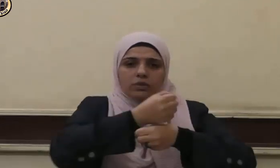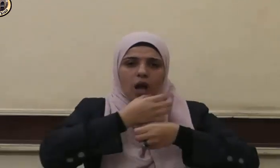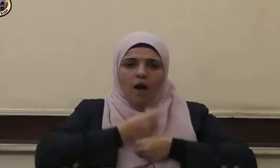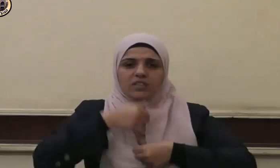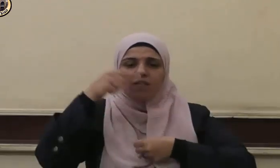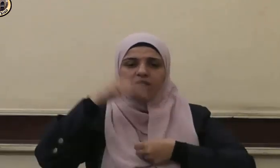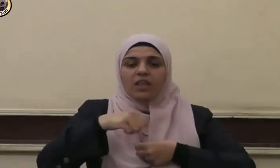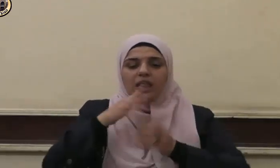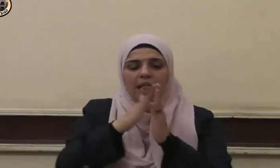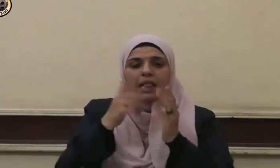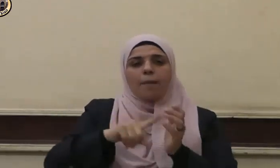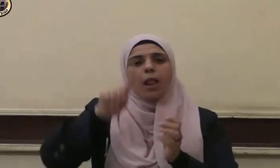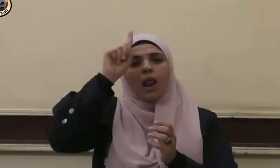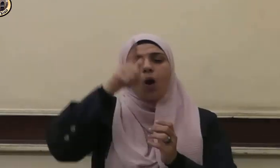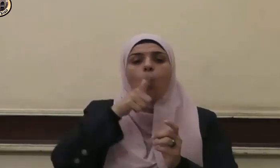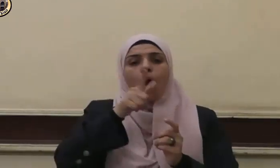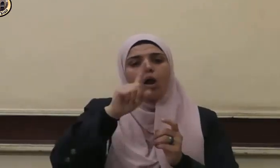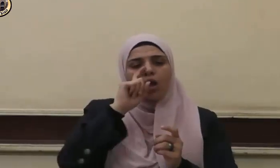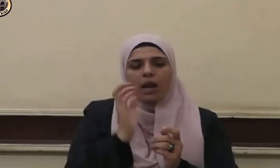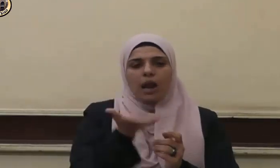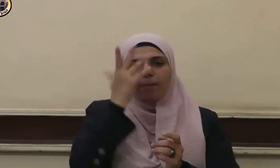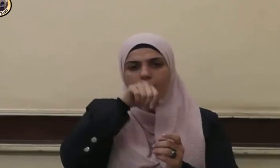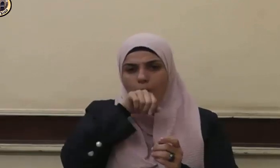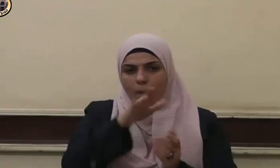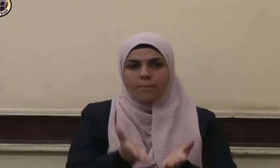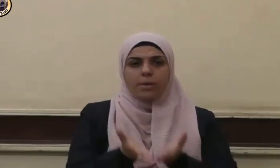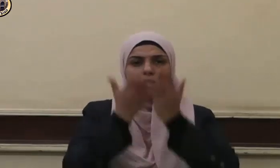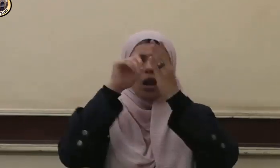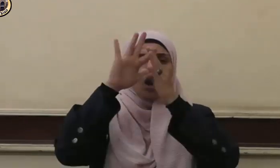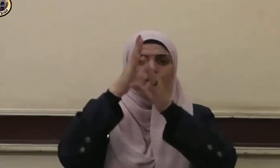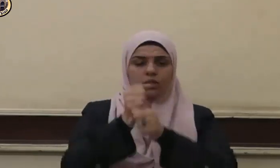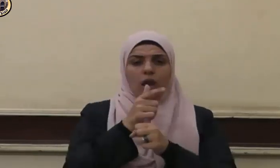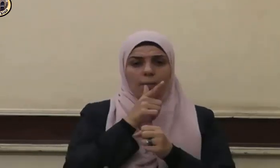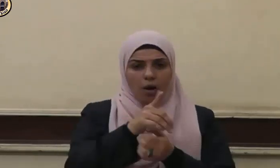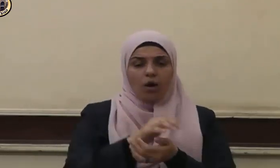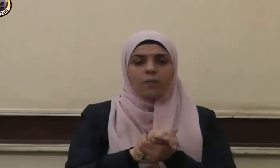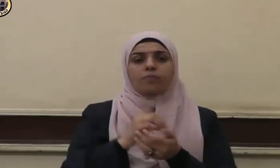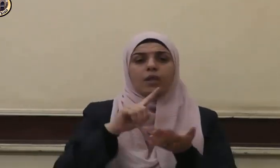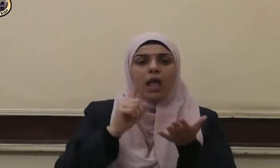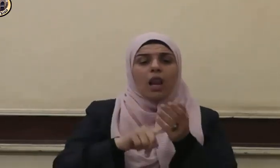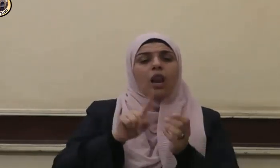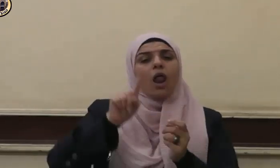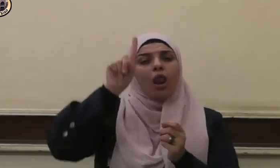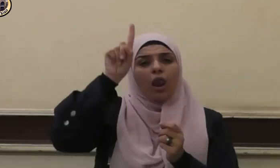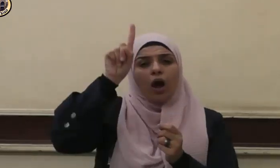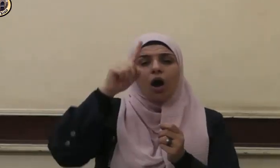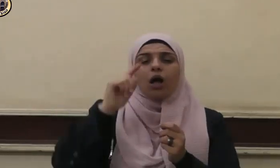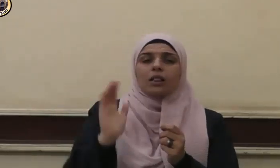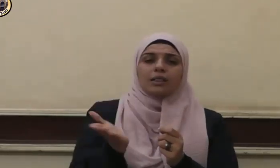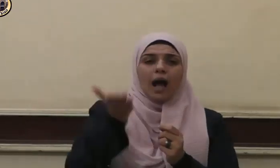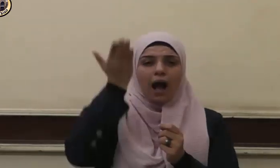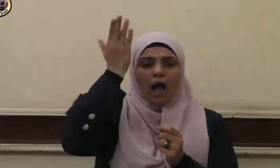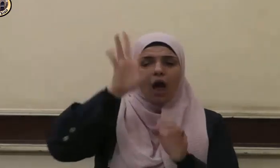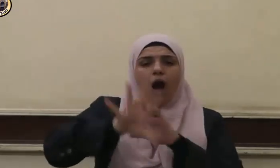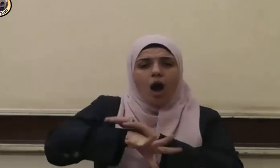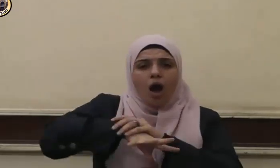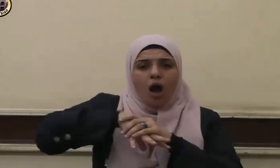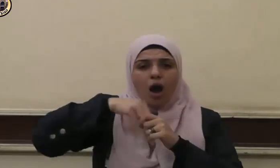في كتاب الله وقال صلى الله عليه وسلم إن الله تعالى خلق